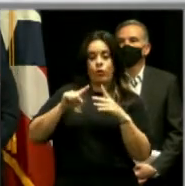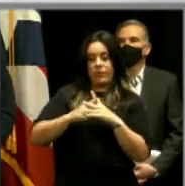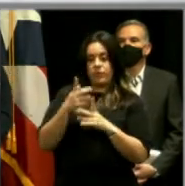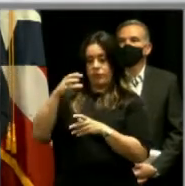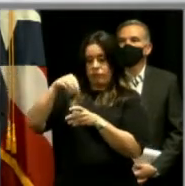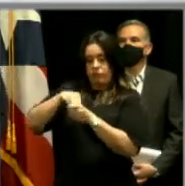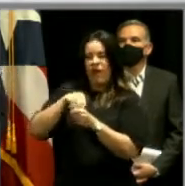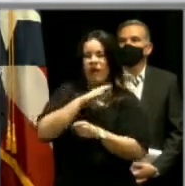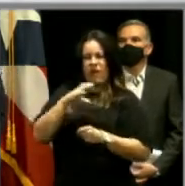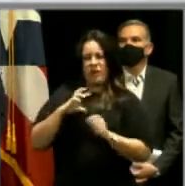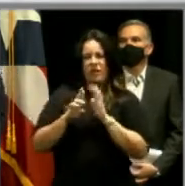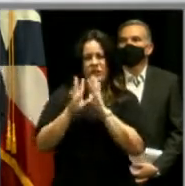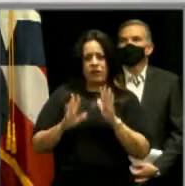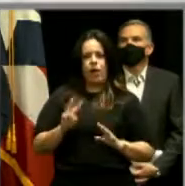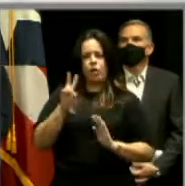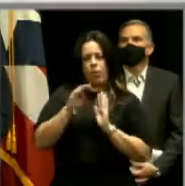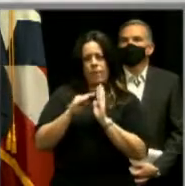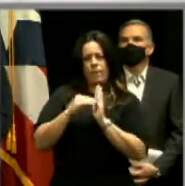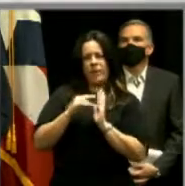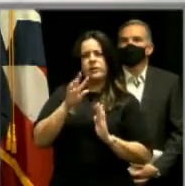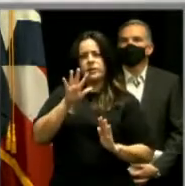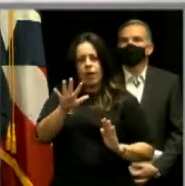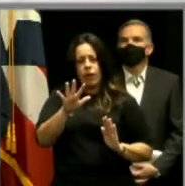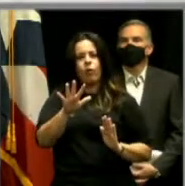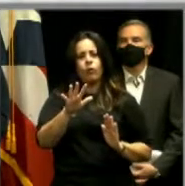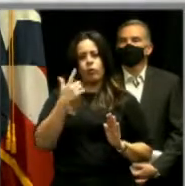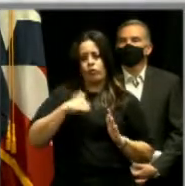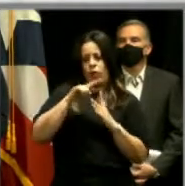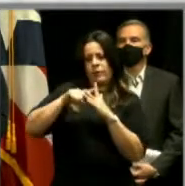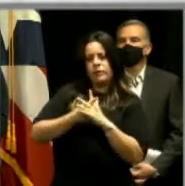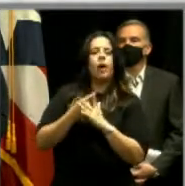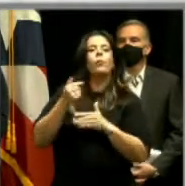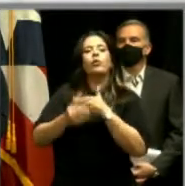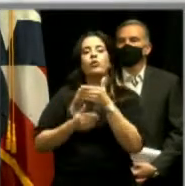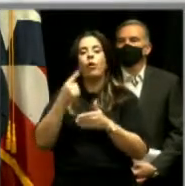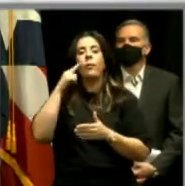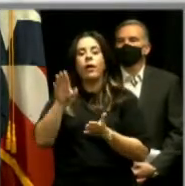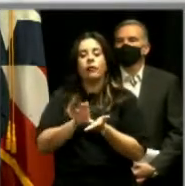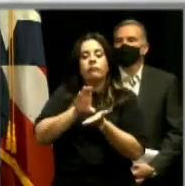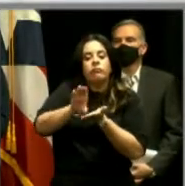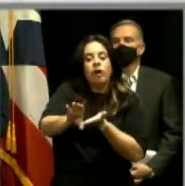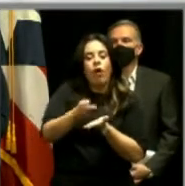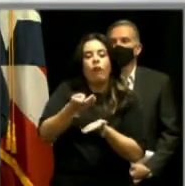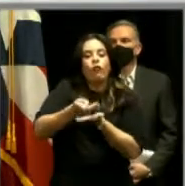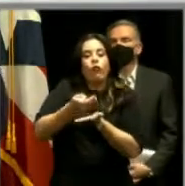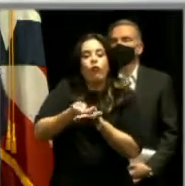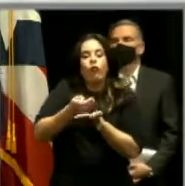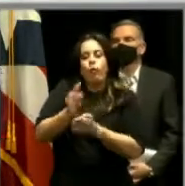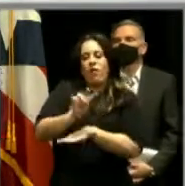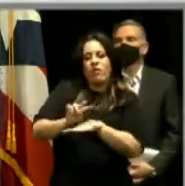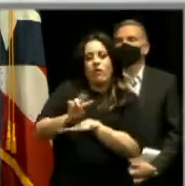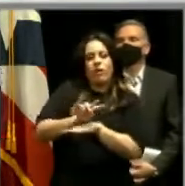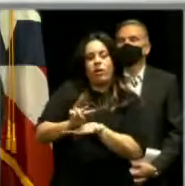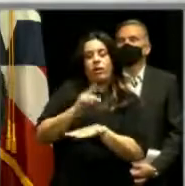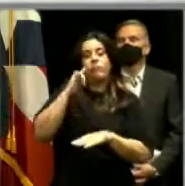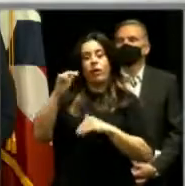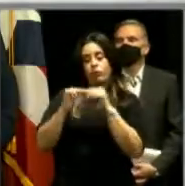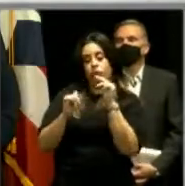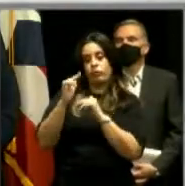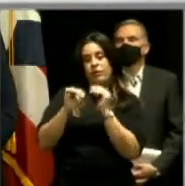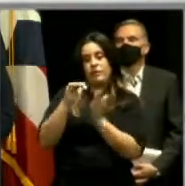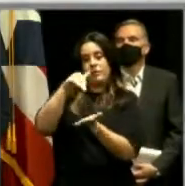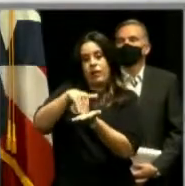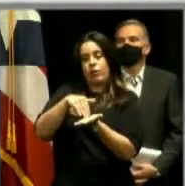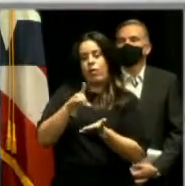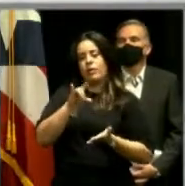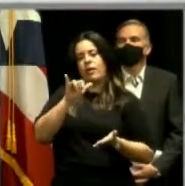Representantes ya para el 2005, inmediatamente iniciamos un proceso para asignarle fondos al municipio de Vieques para la construcción de un centro